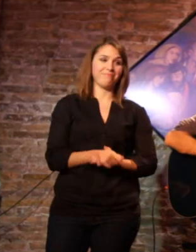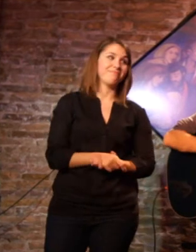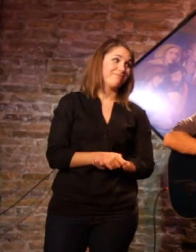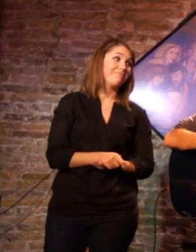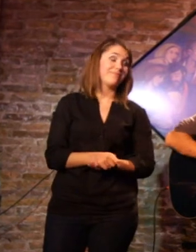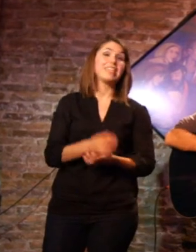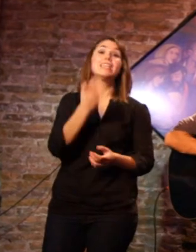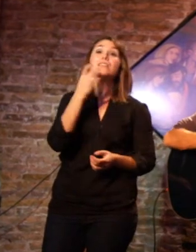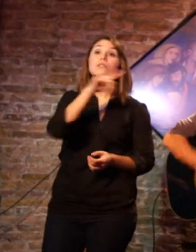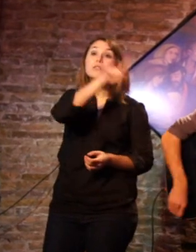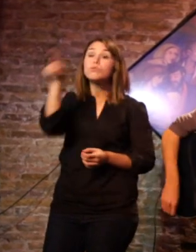Si estás triste.